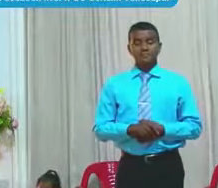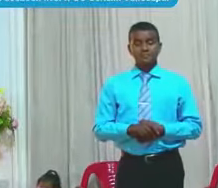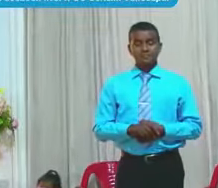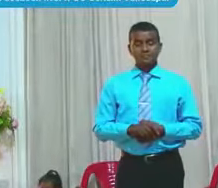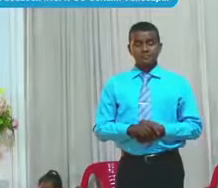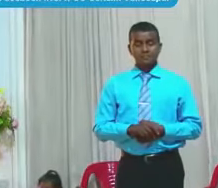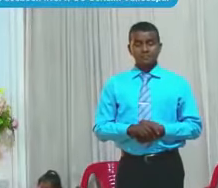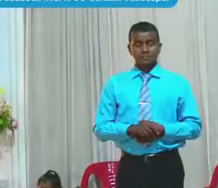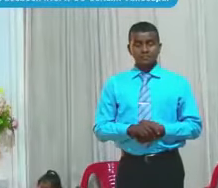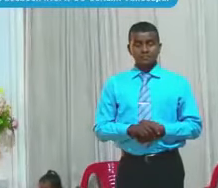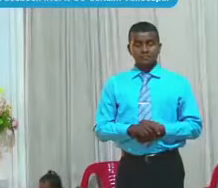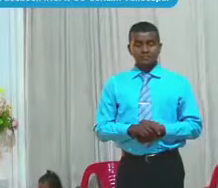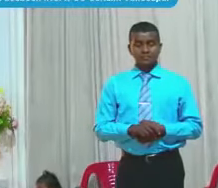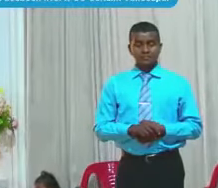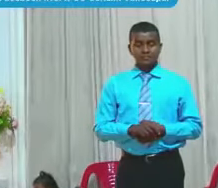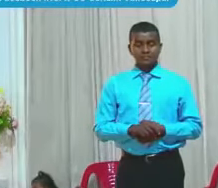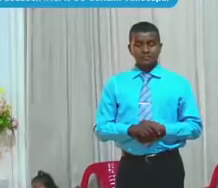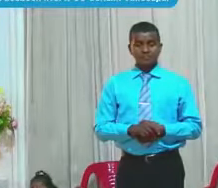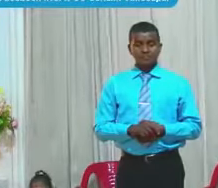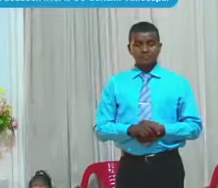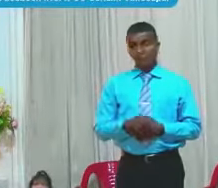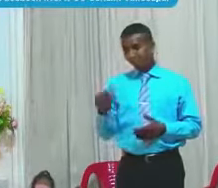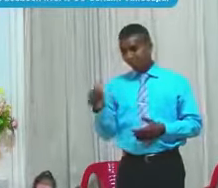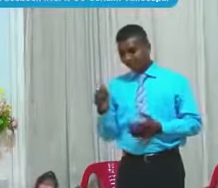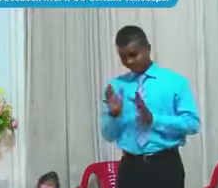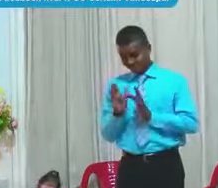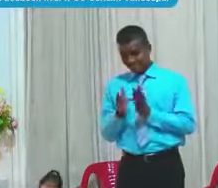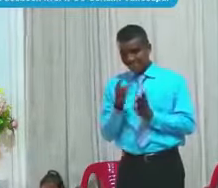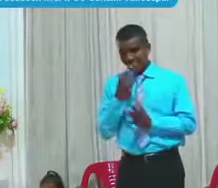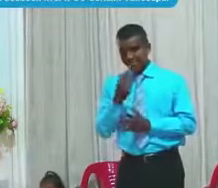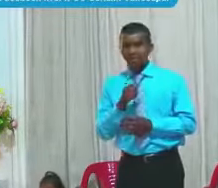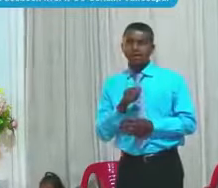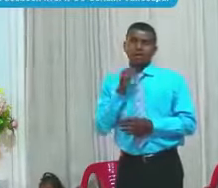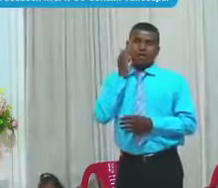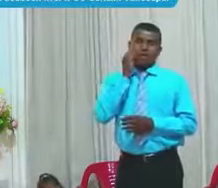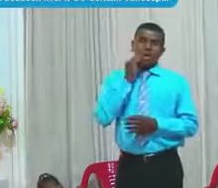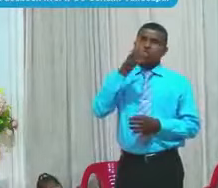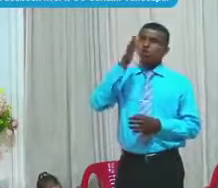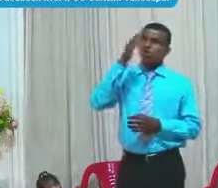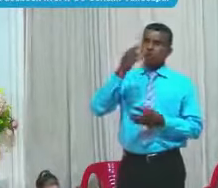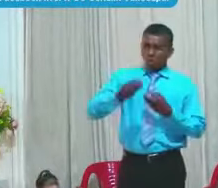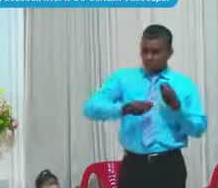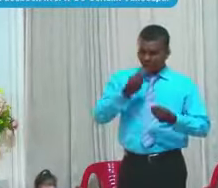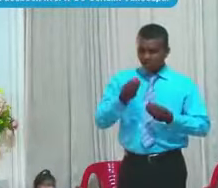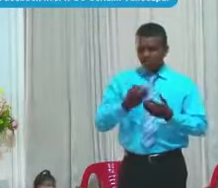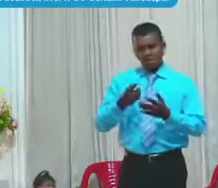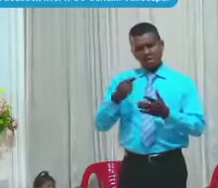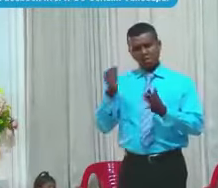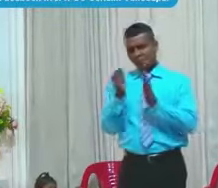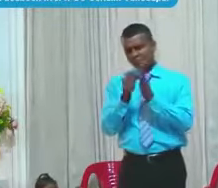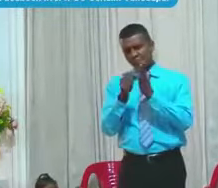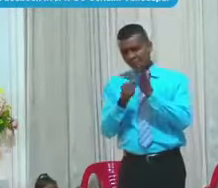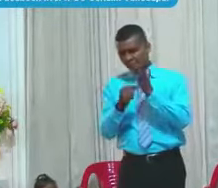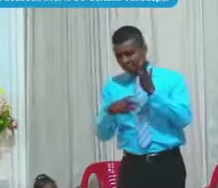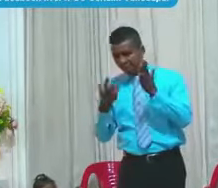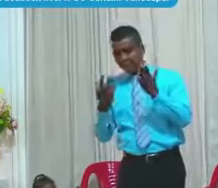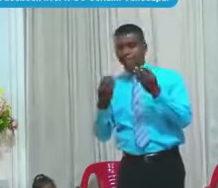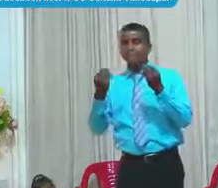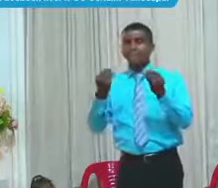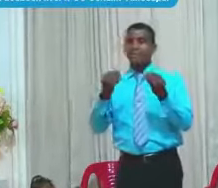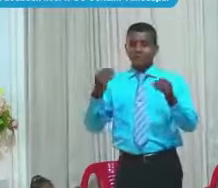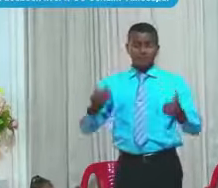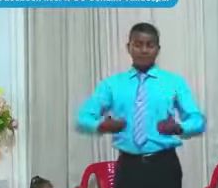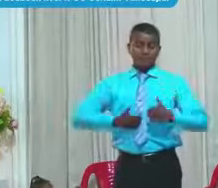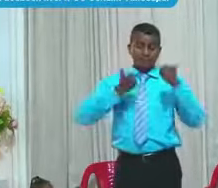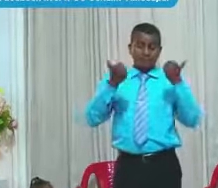Otra versión Dice Todo esto Lo hace Dios Cuantas veces Sea necesario Para salvarnos De la muerte Y dejarnos